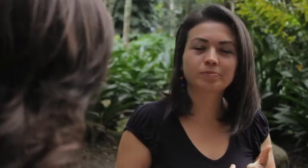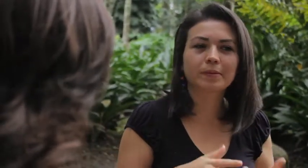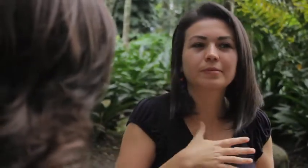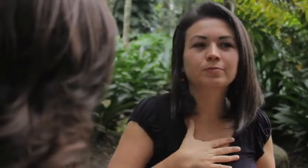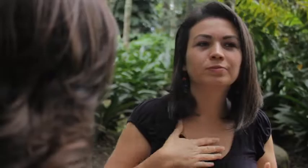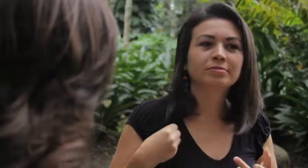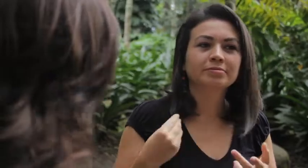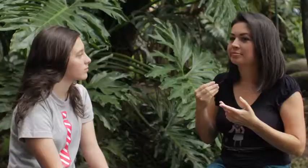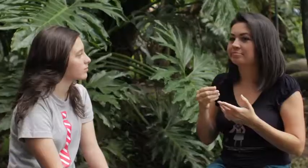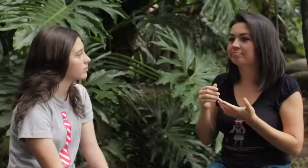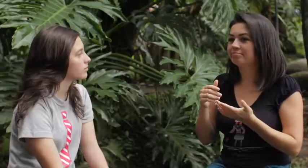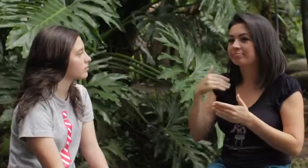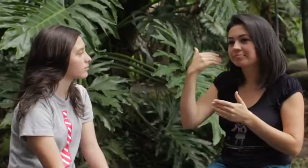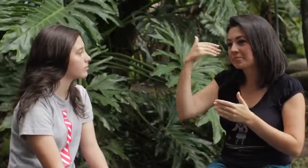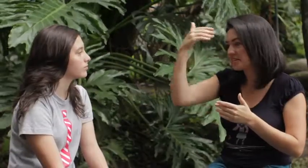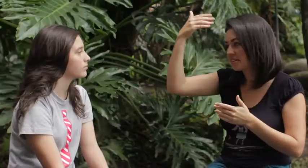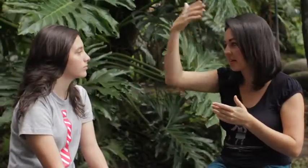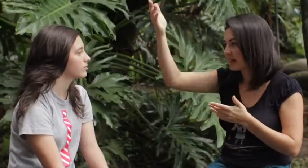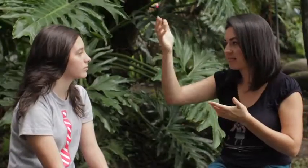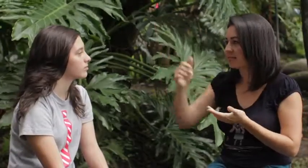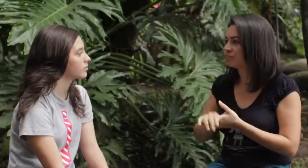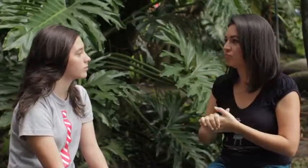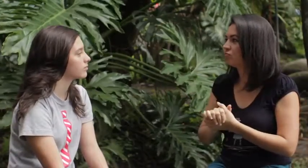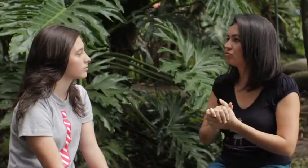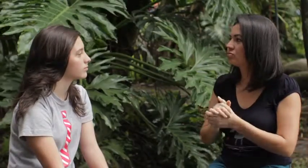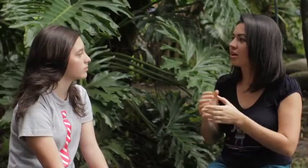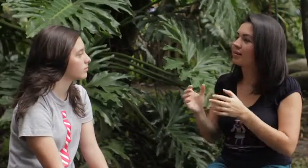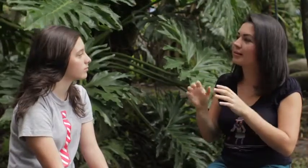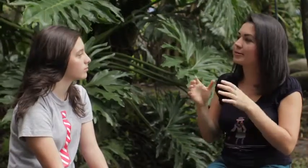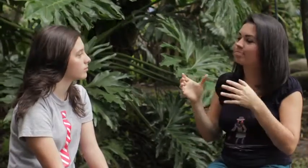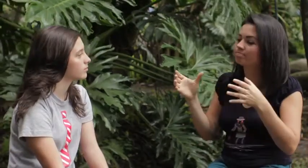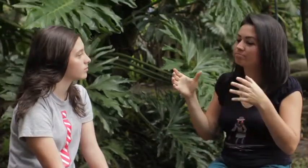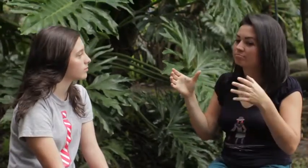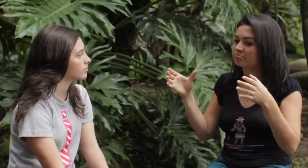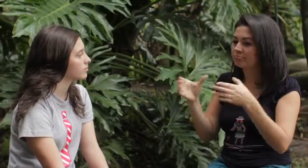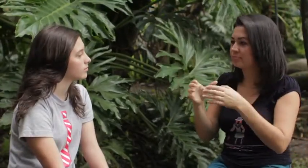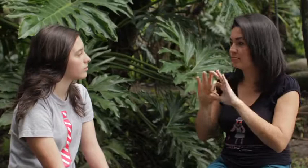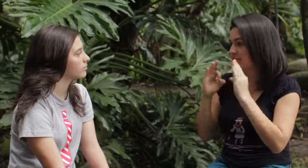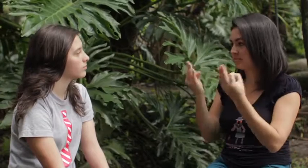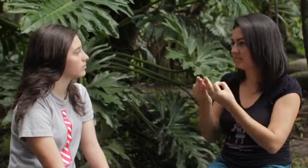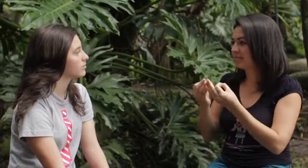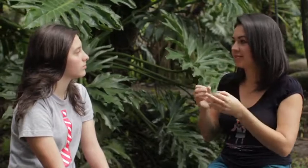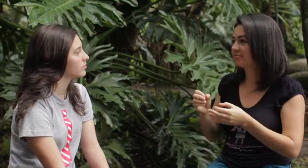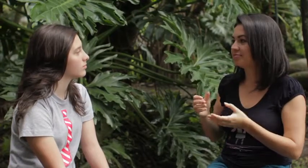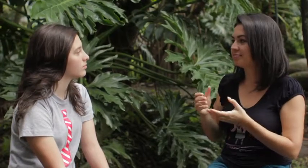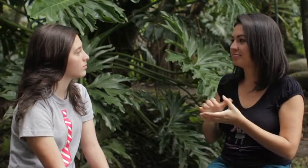Me gustaría Tiempo Más Adelante Formar Una